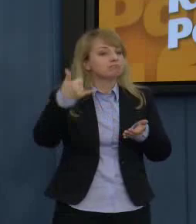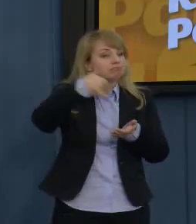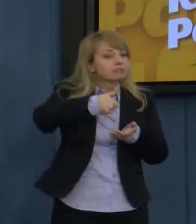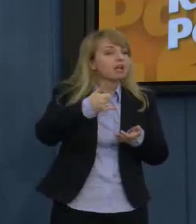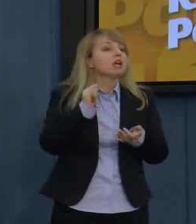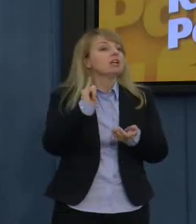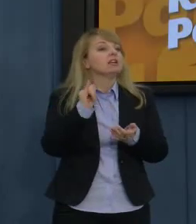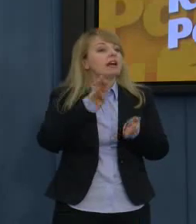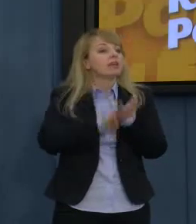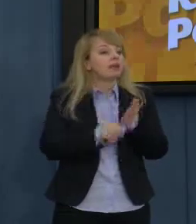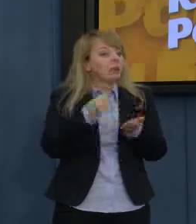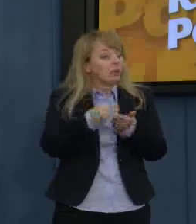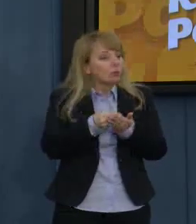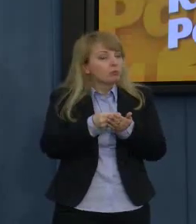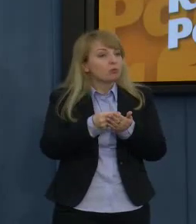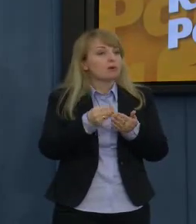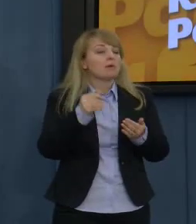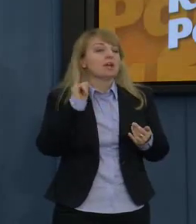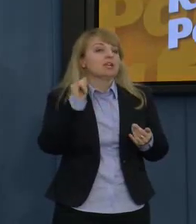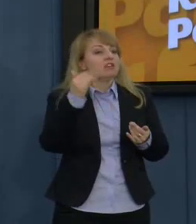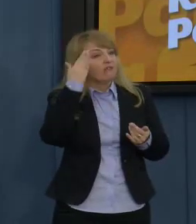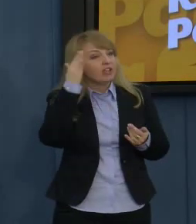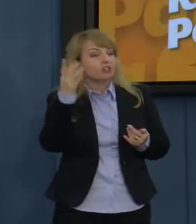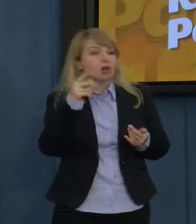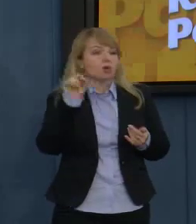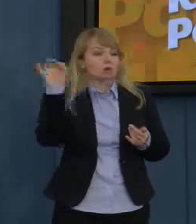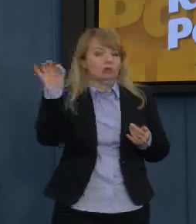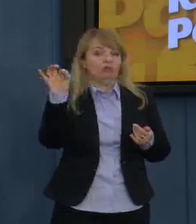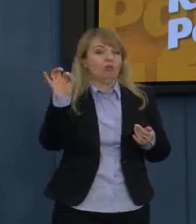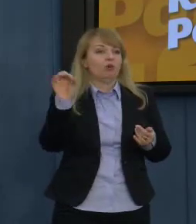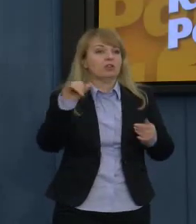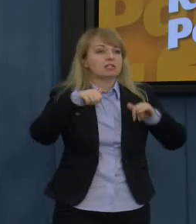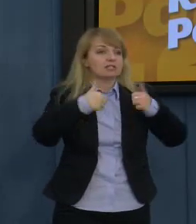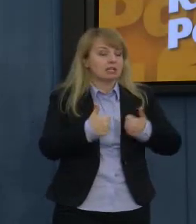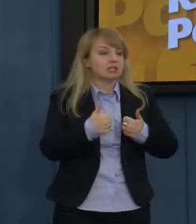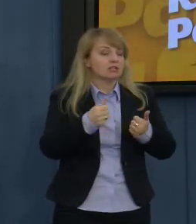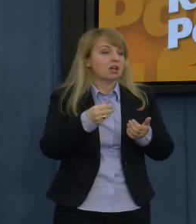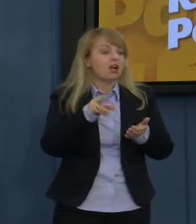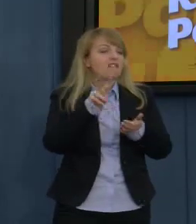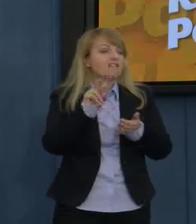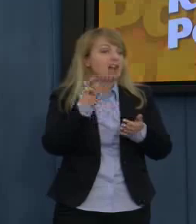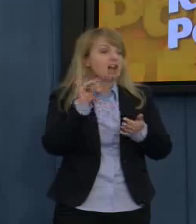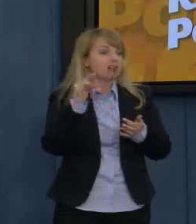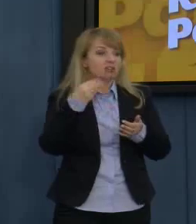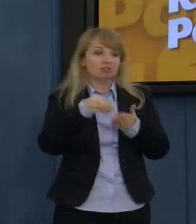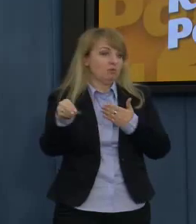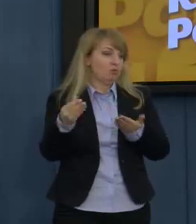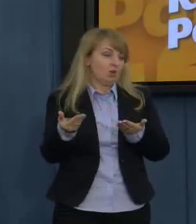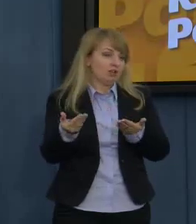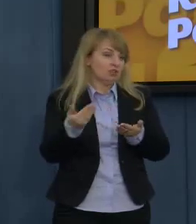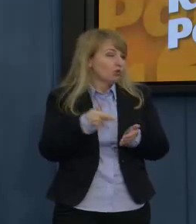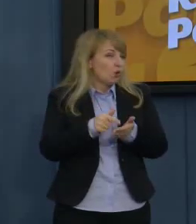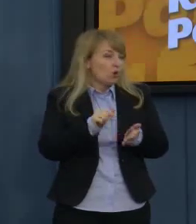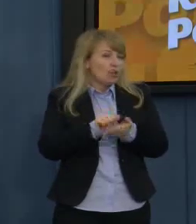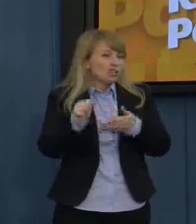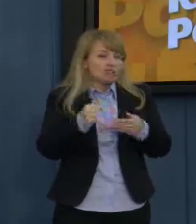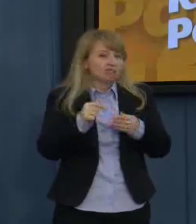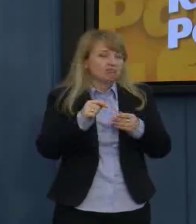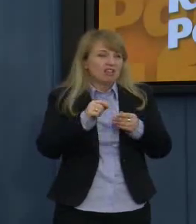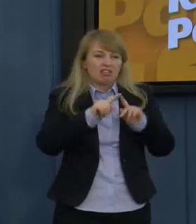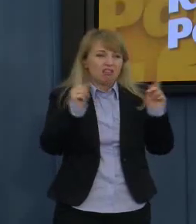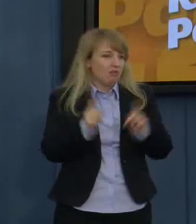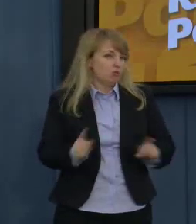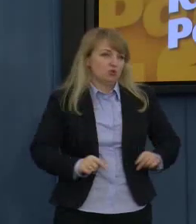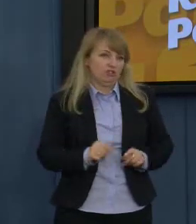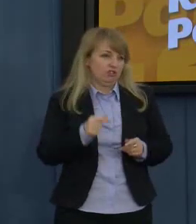ponieważ obarcza nas odpowiedzialnością za przewinę, których nie popełniliśmy. Po drugie, jest nieracjonalny, dlatego że w systemie wolno-rynkowym każdy z